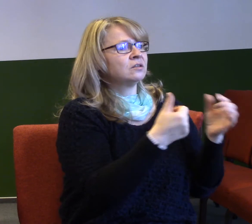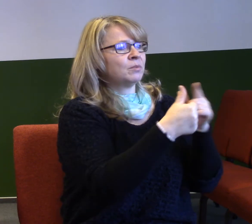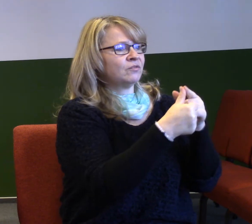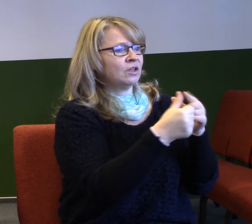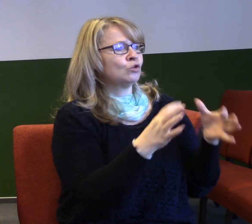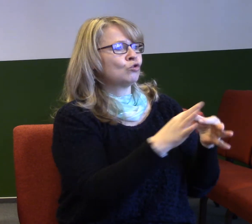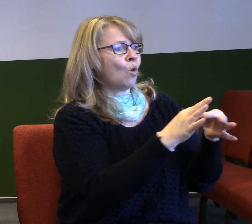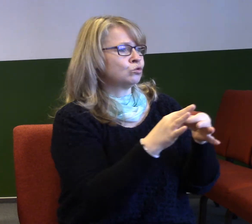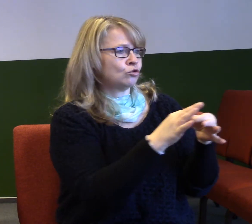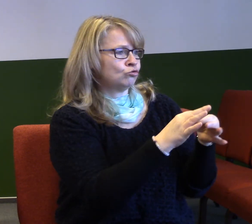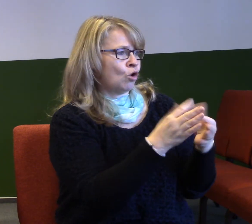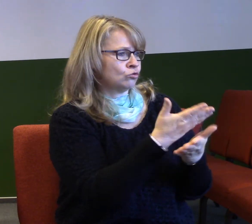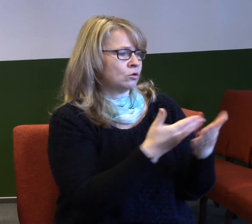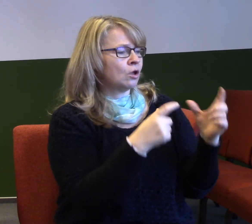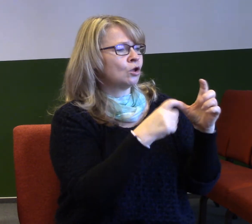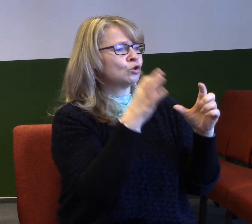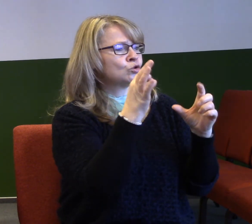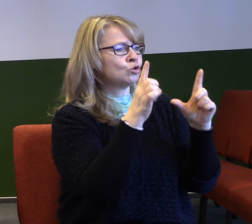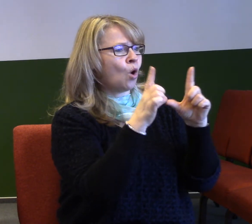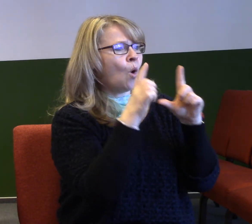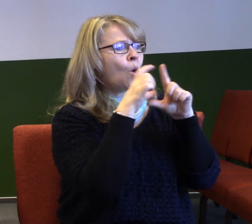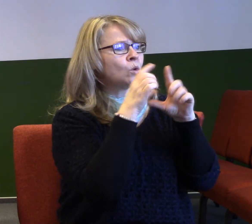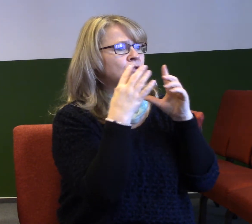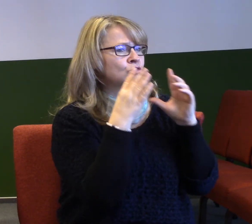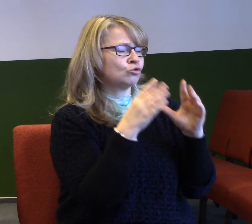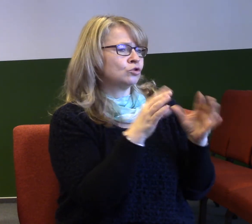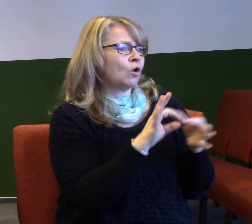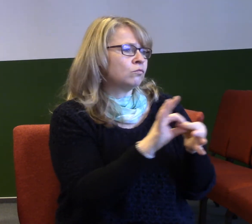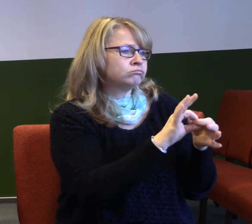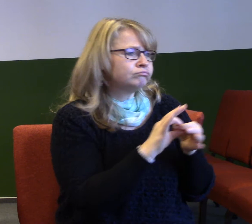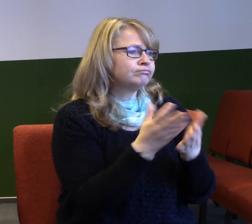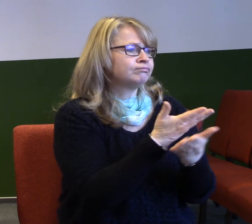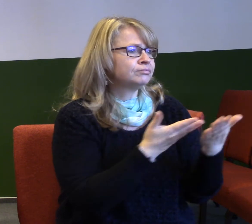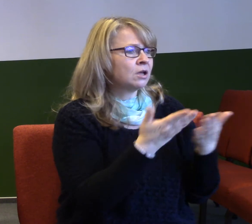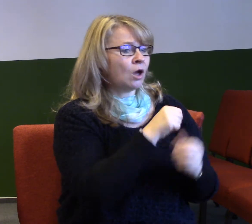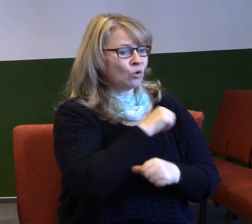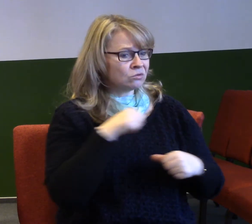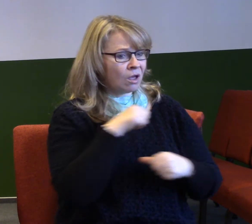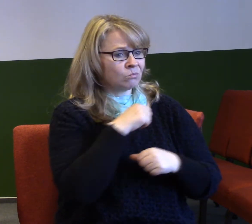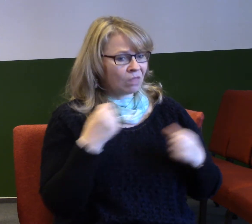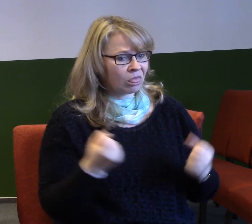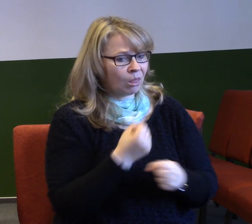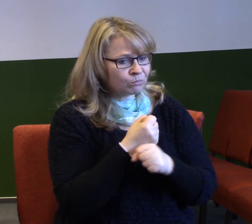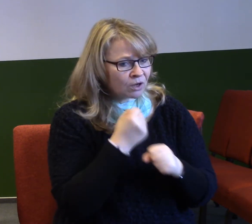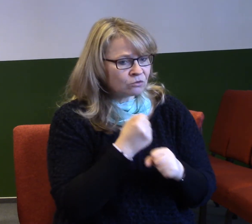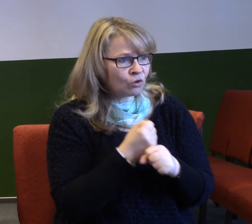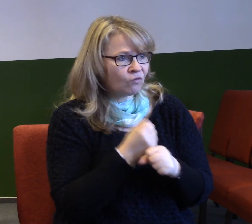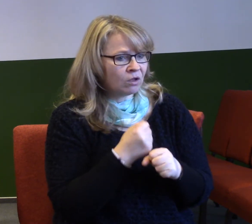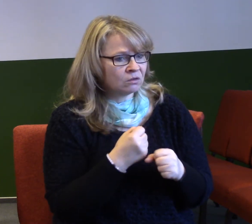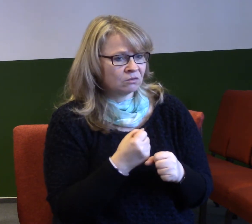Je to o tom, že není možné dělat boží dílo jenom sám za sebe. Prostě se potřebujeme. Byl